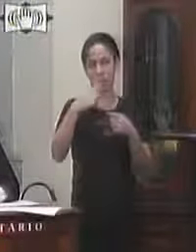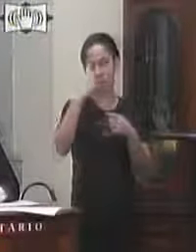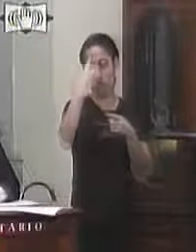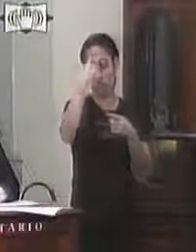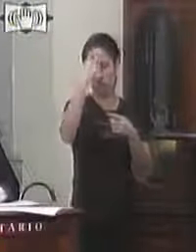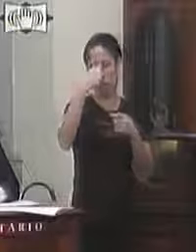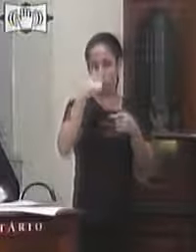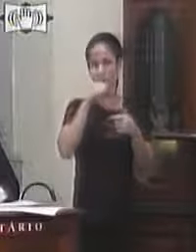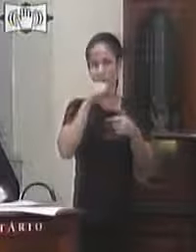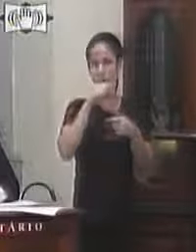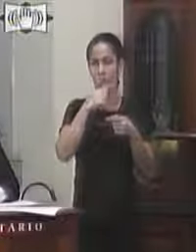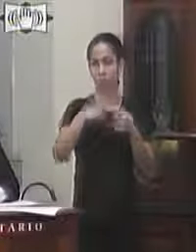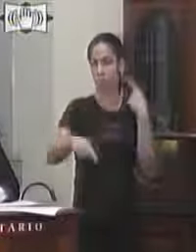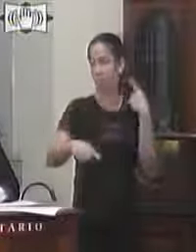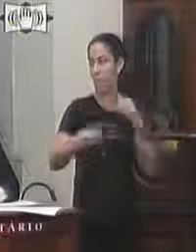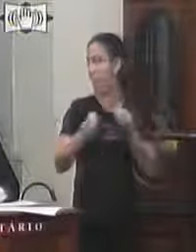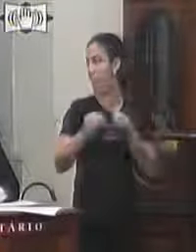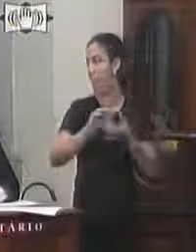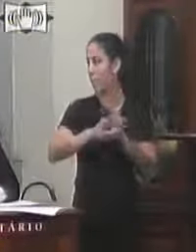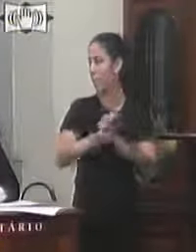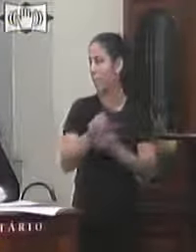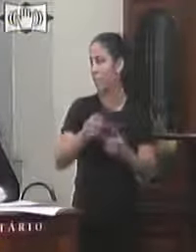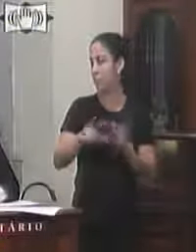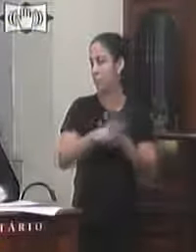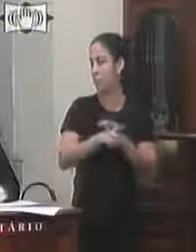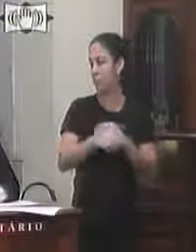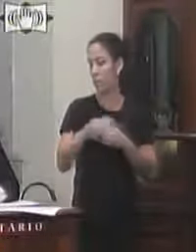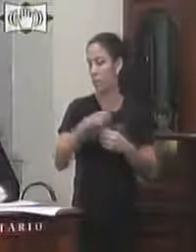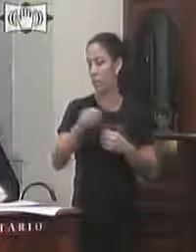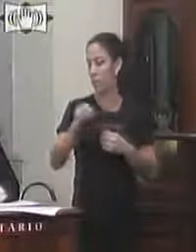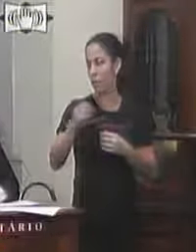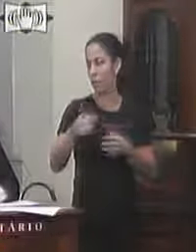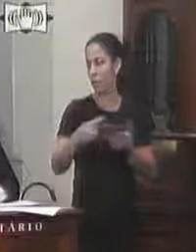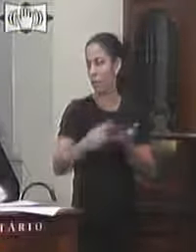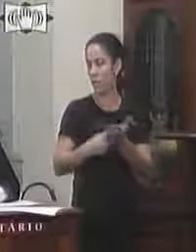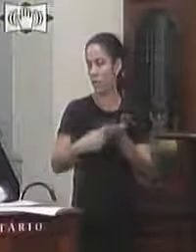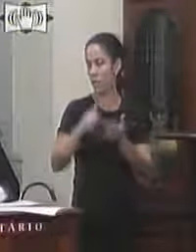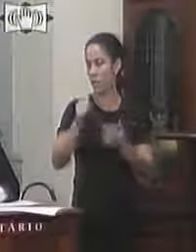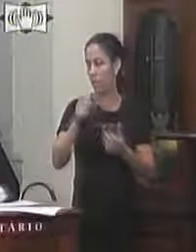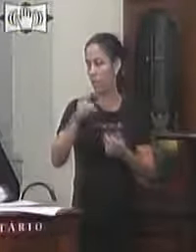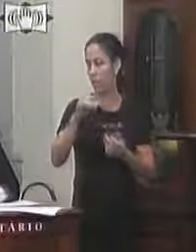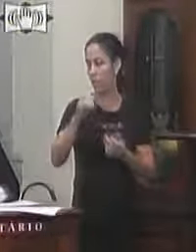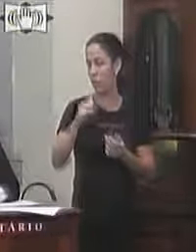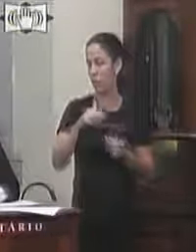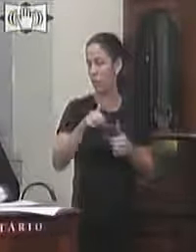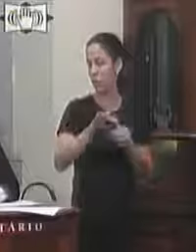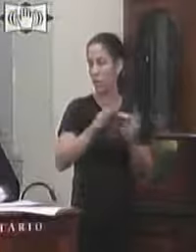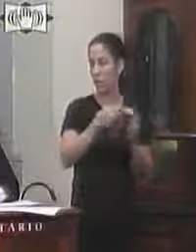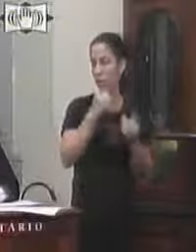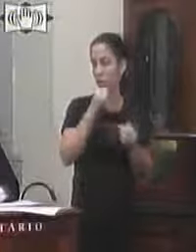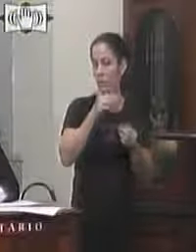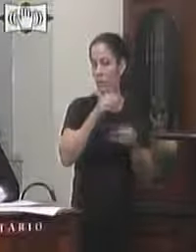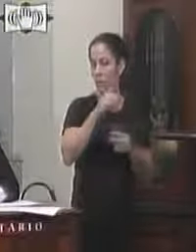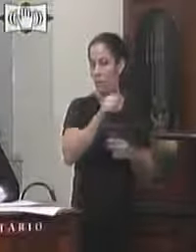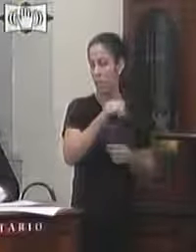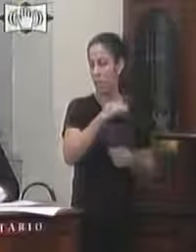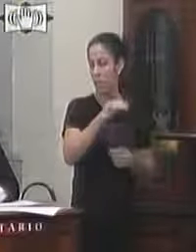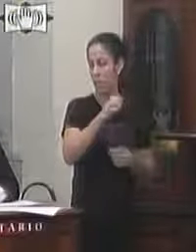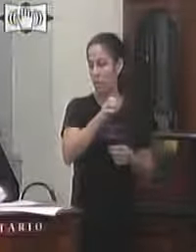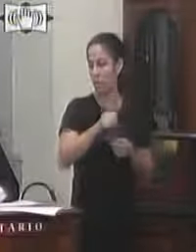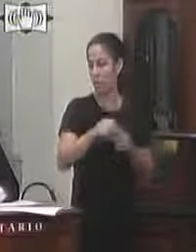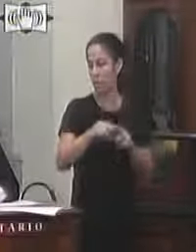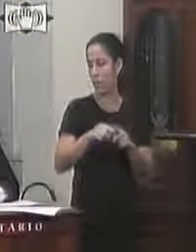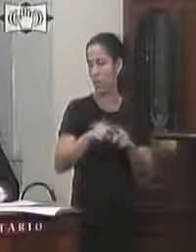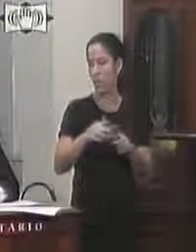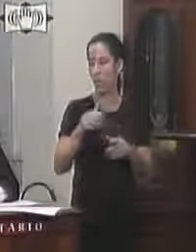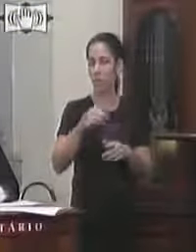concernente a lei 11.340 a lei Maria da Penha em audiência com a ministra da mulher família do idoso a senhora Damaris Alves com o